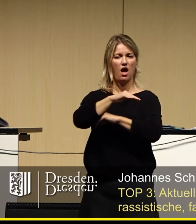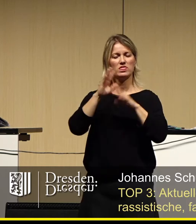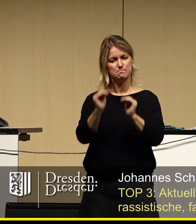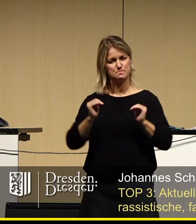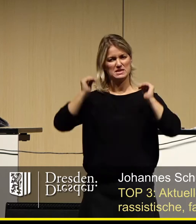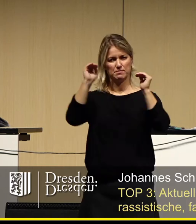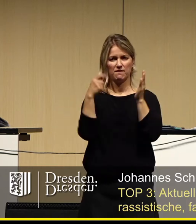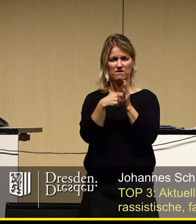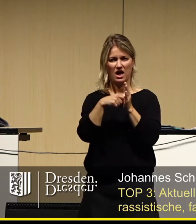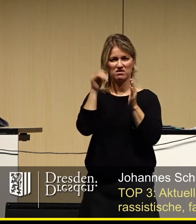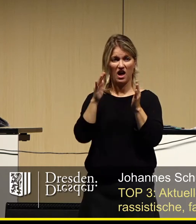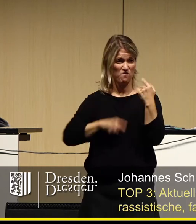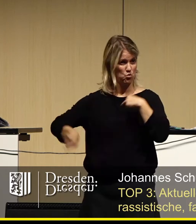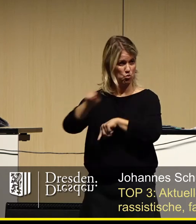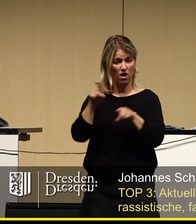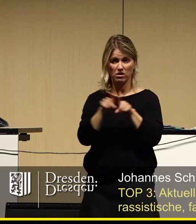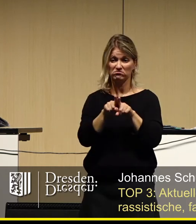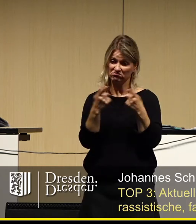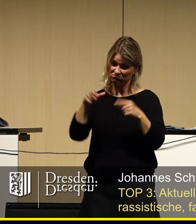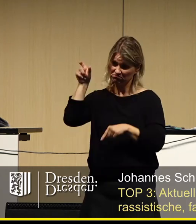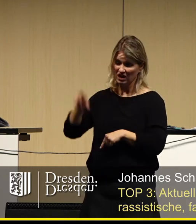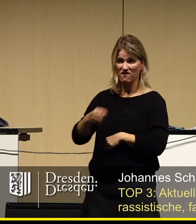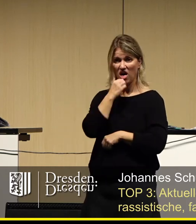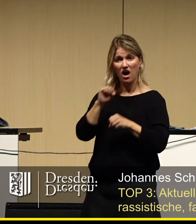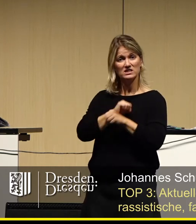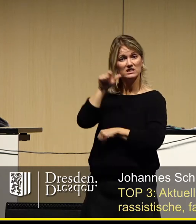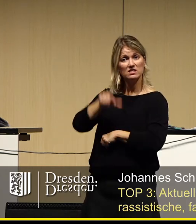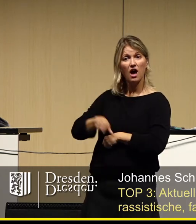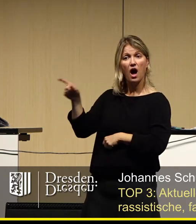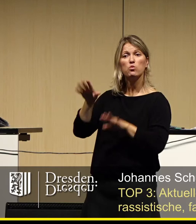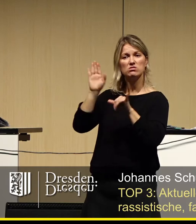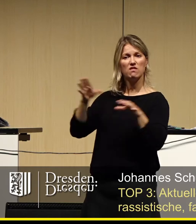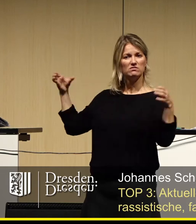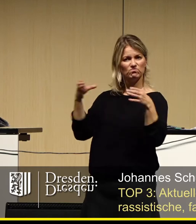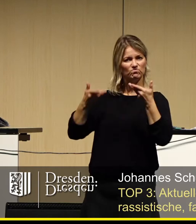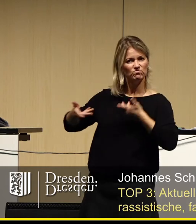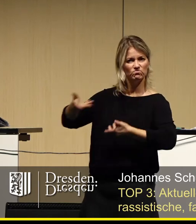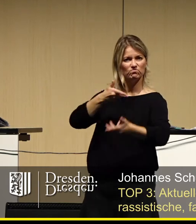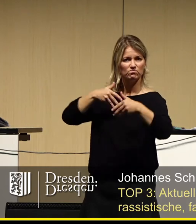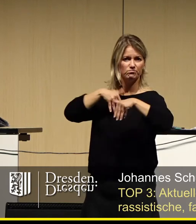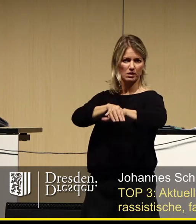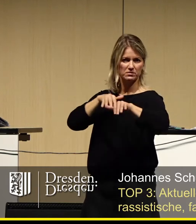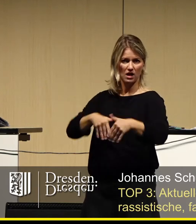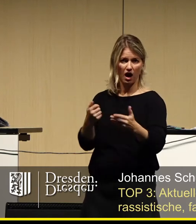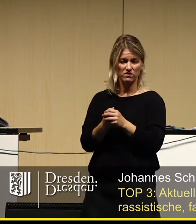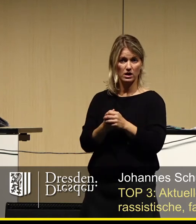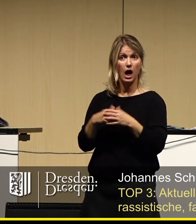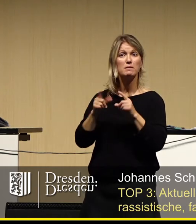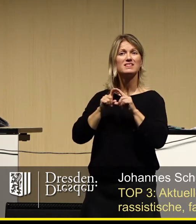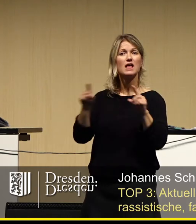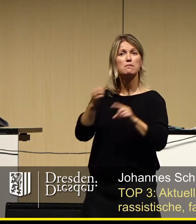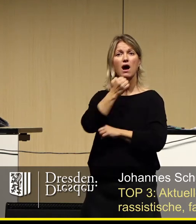Ja, auch Rassisten dürfen sich versammeln und demonstrieren. Leider. Doch darf Rassismus verboten werden?